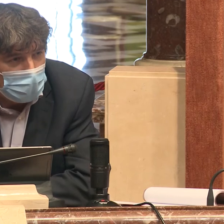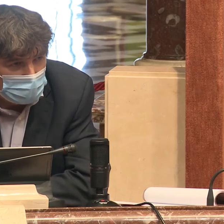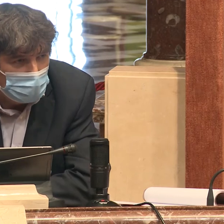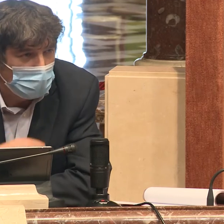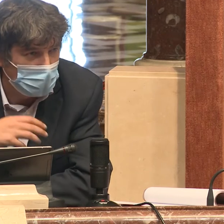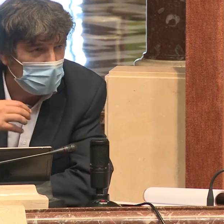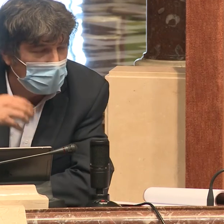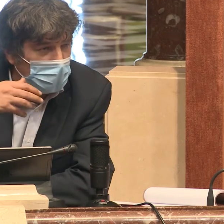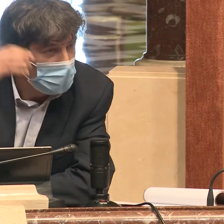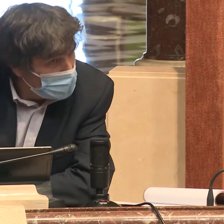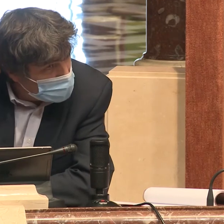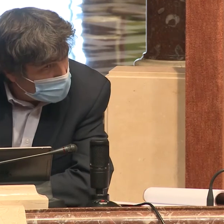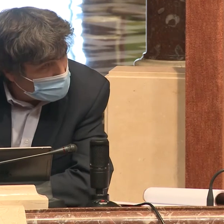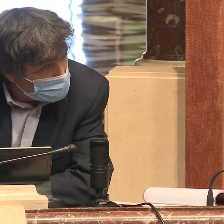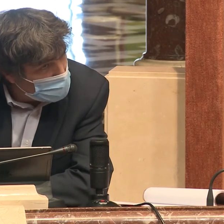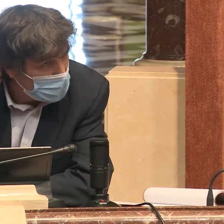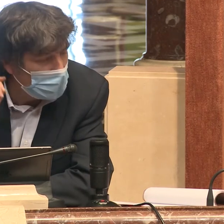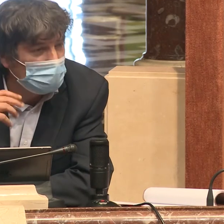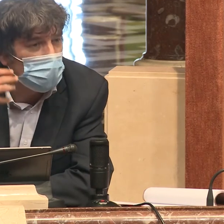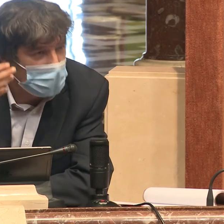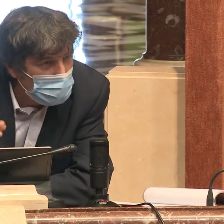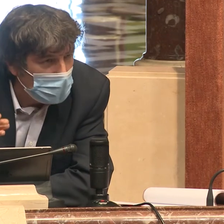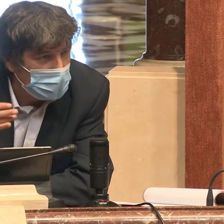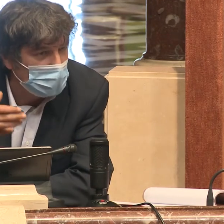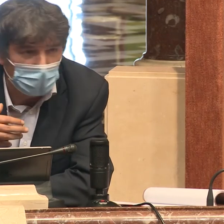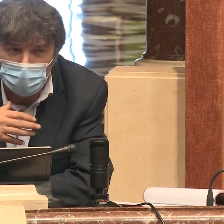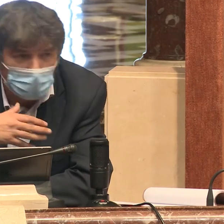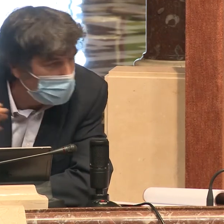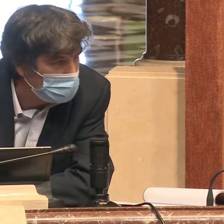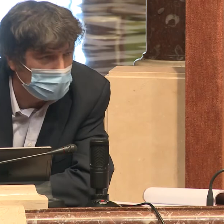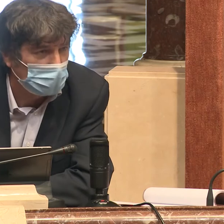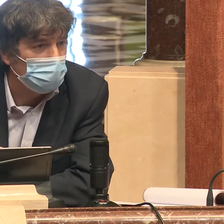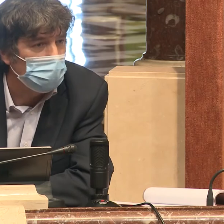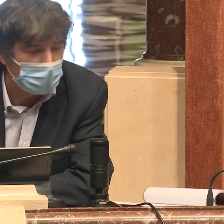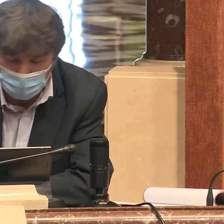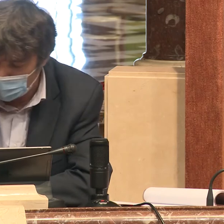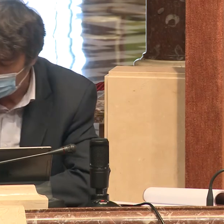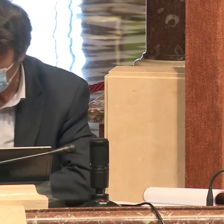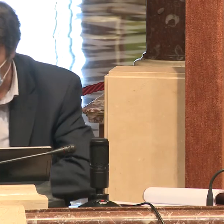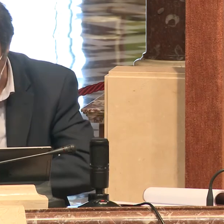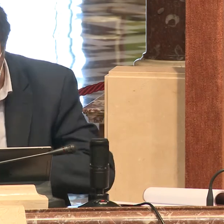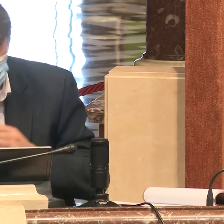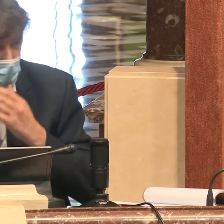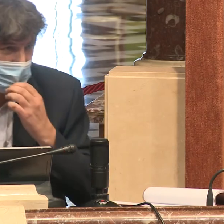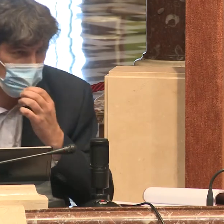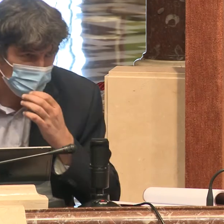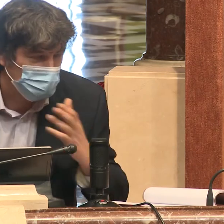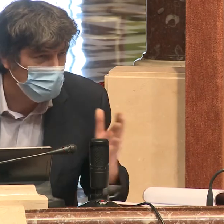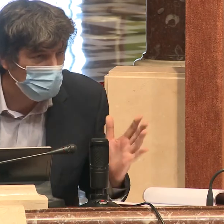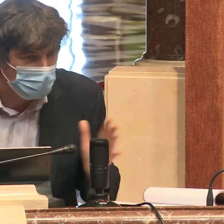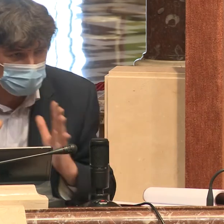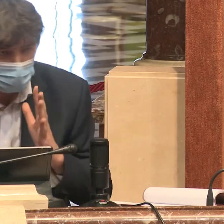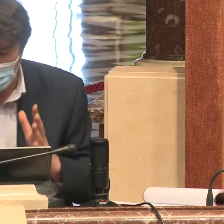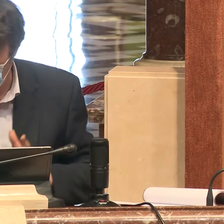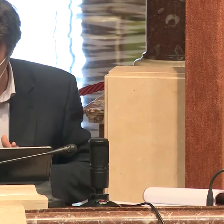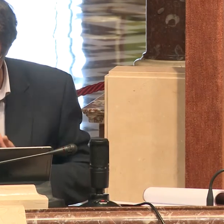un partido en el que sí que este tema ha estado siempre presente en todos nuestros actos públicos. Pasada esta fase